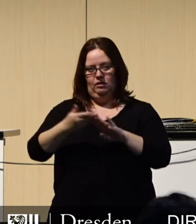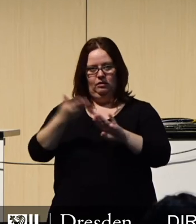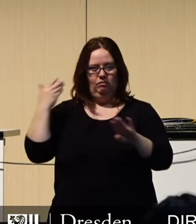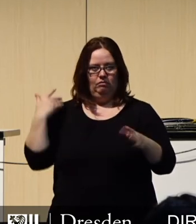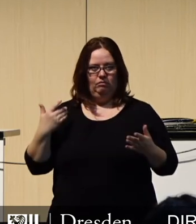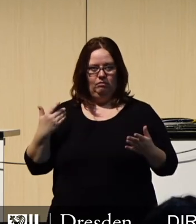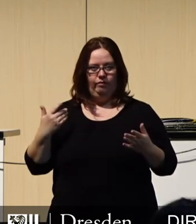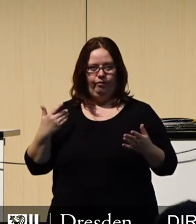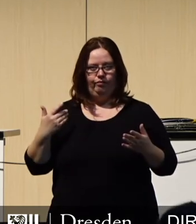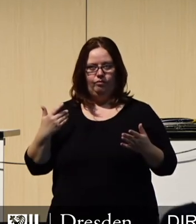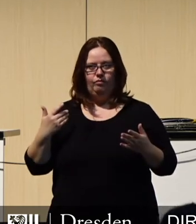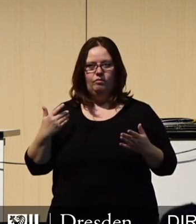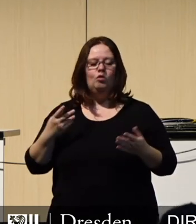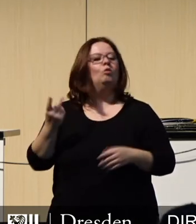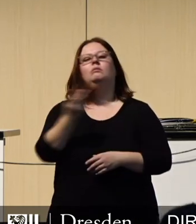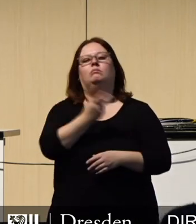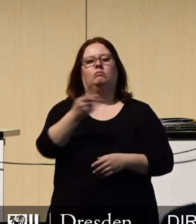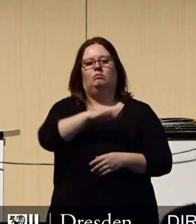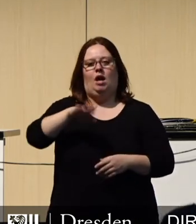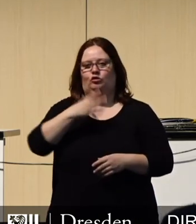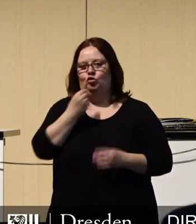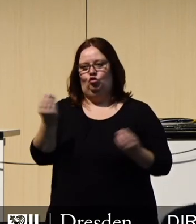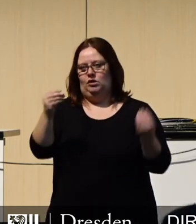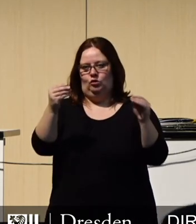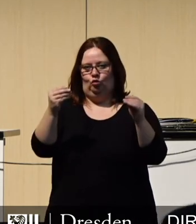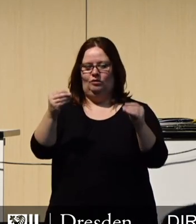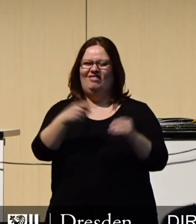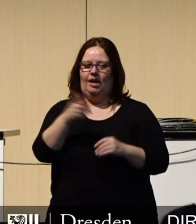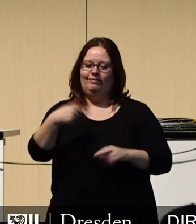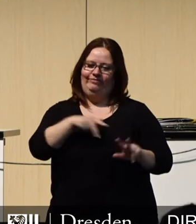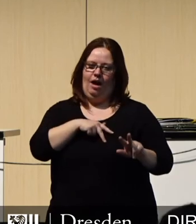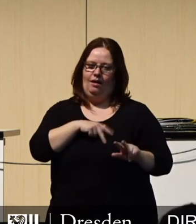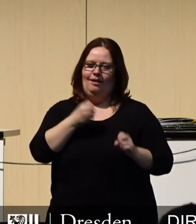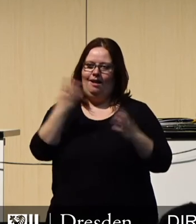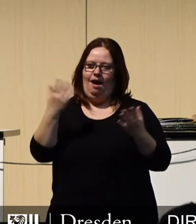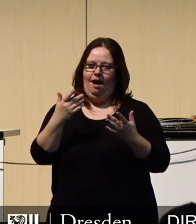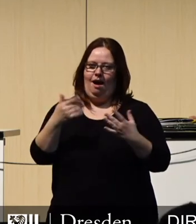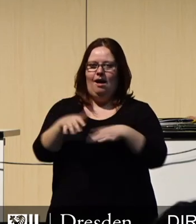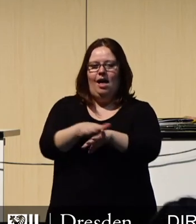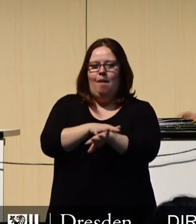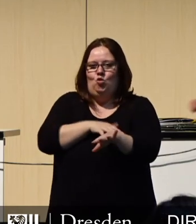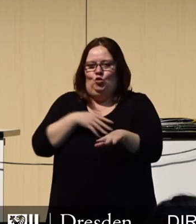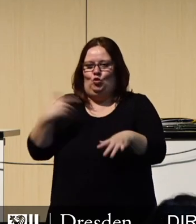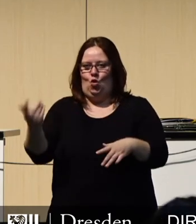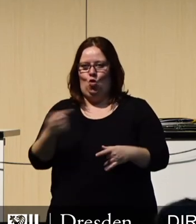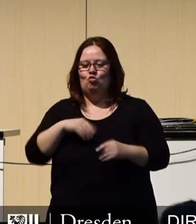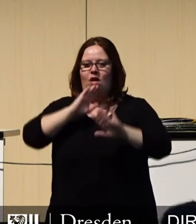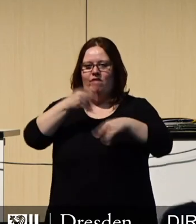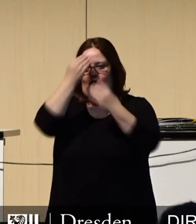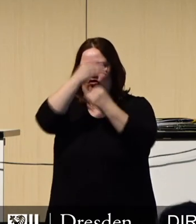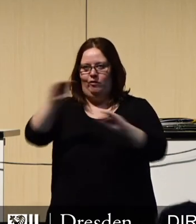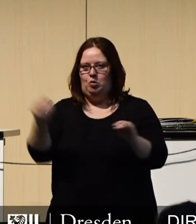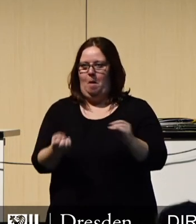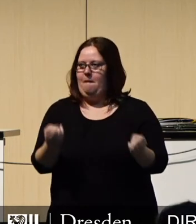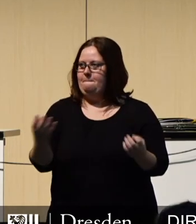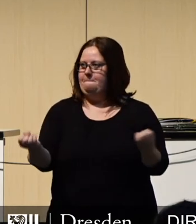mir eine Anmerkung zu diesen beiden Bereichen, da die Emotionen und Feuchinformationen gerade hier schon Blüten